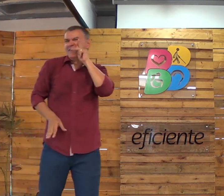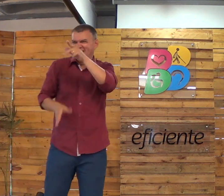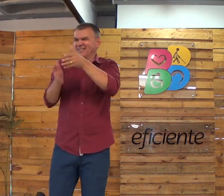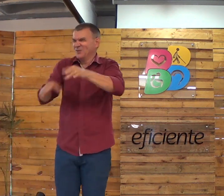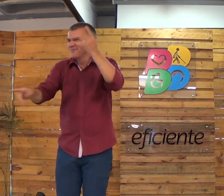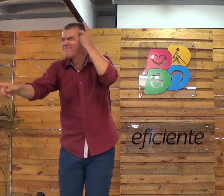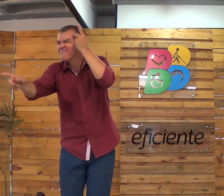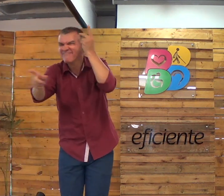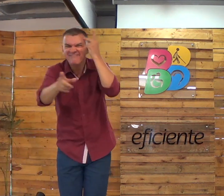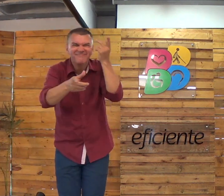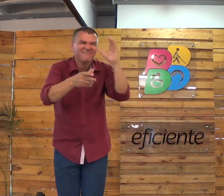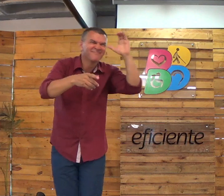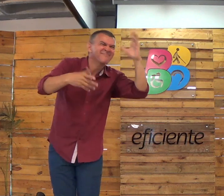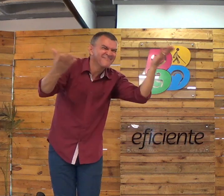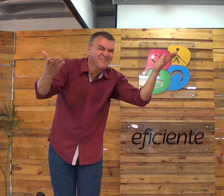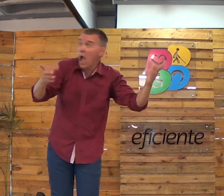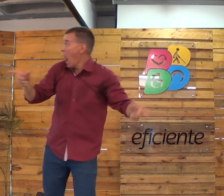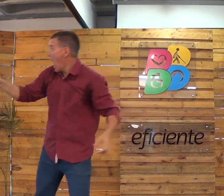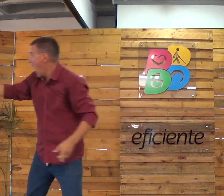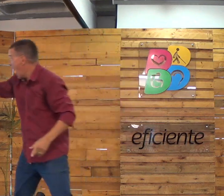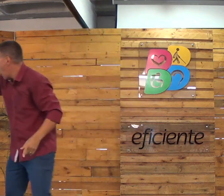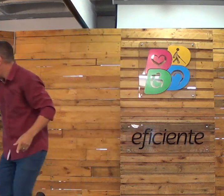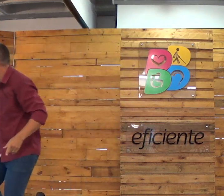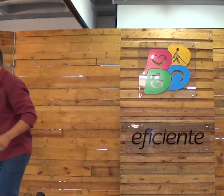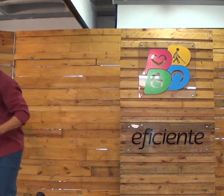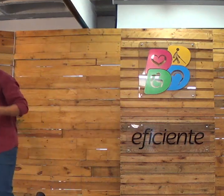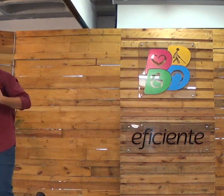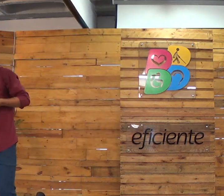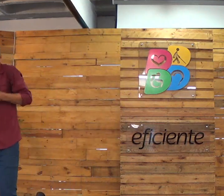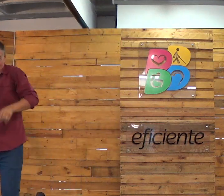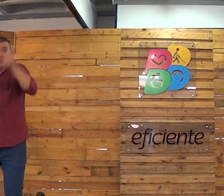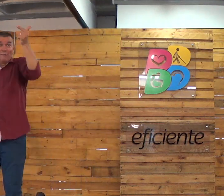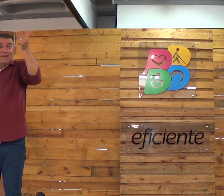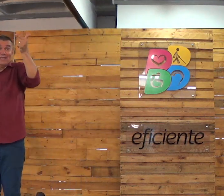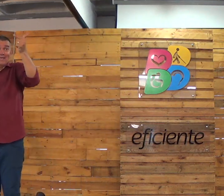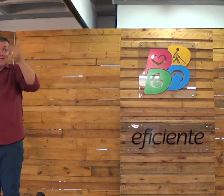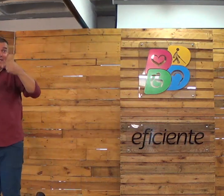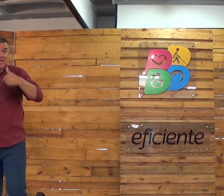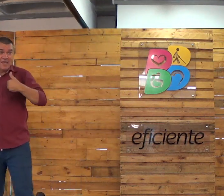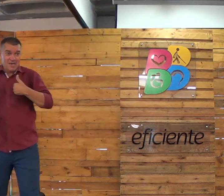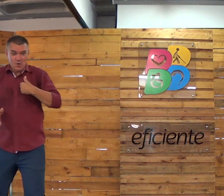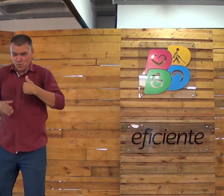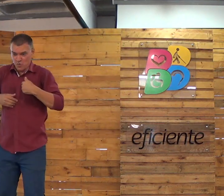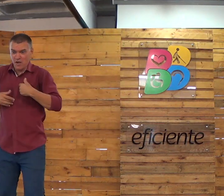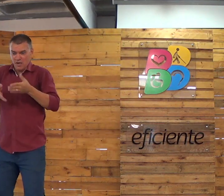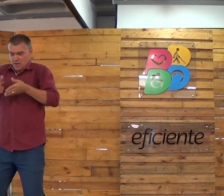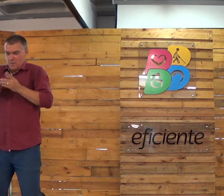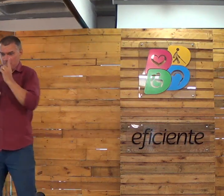Porque, ah, né? A criança nasceu em São Paulo, em Cotiba. Tá. Mas ali, se eu nasci de novo, eu nasci em Jerusalém.